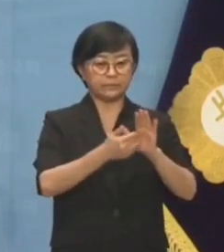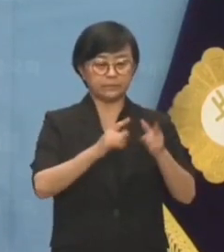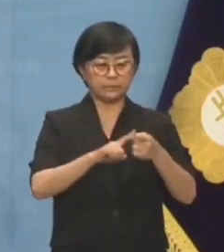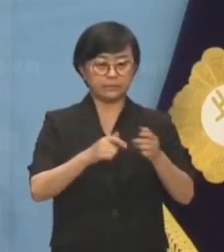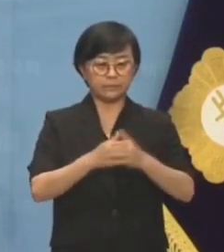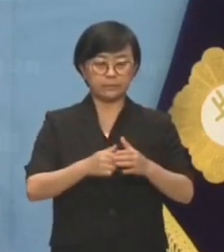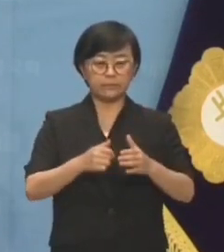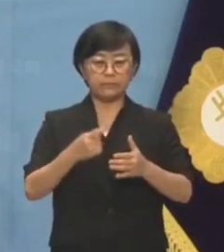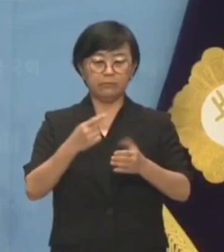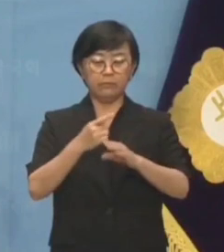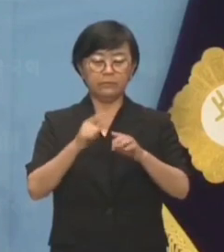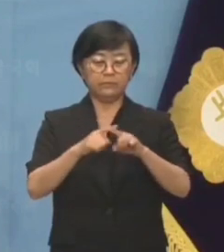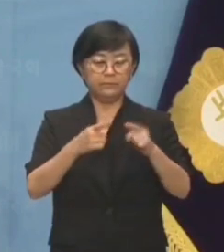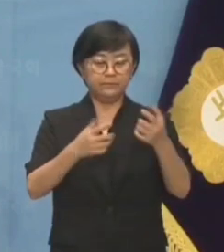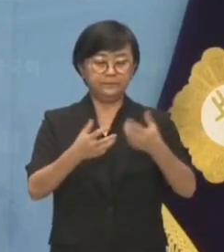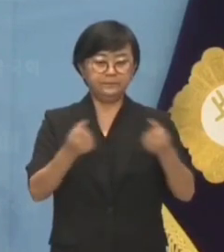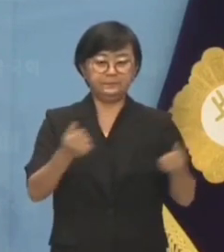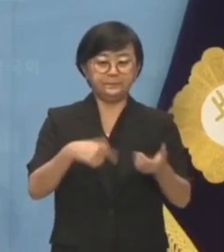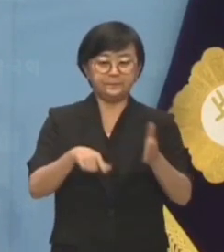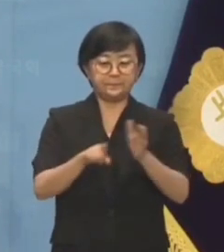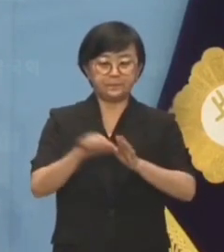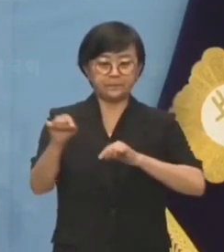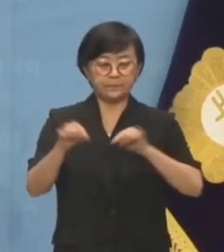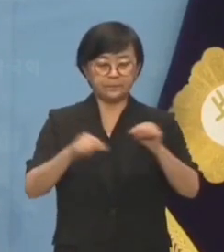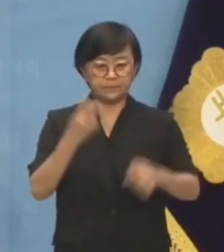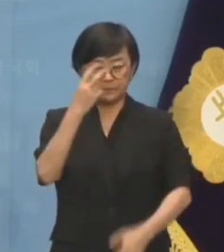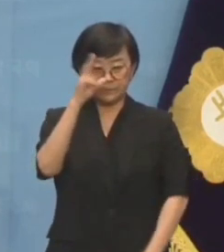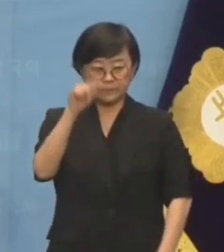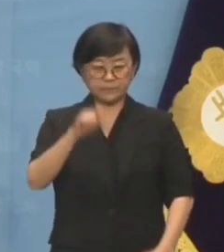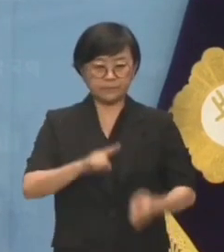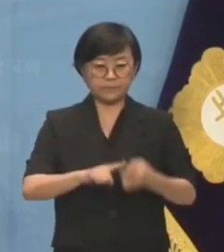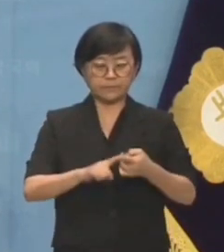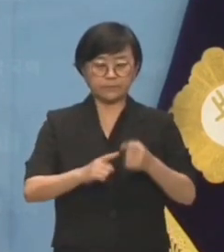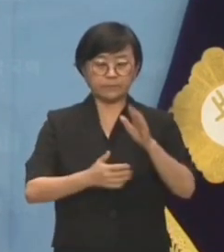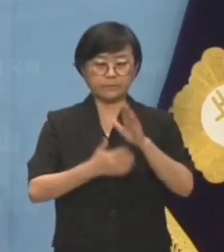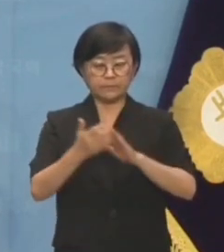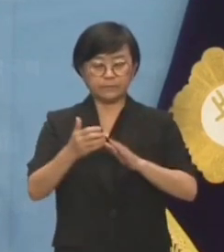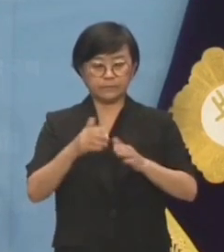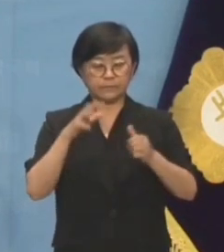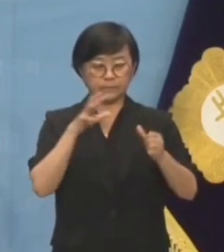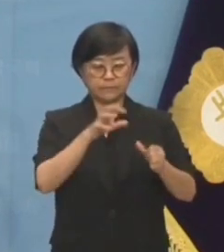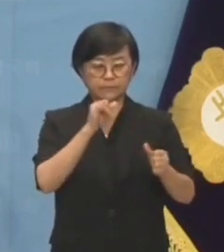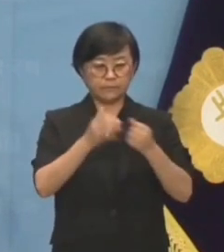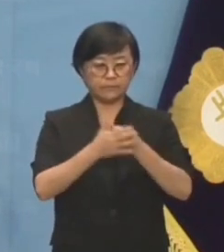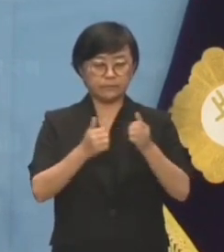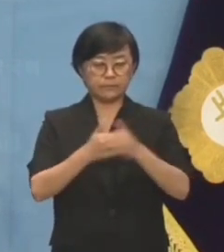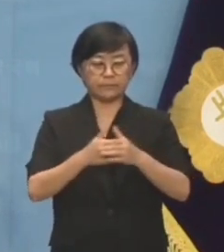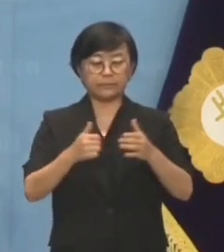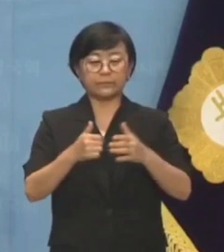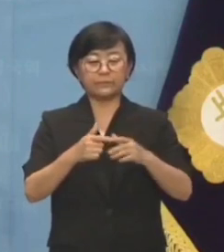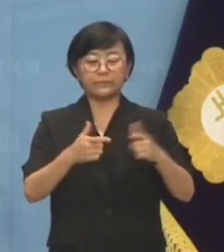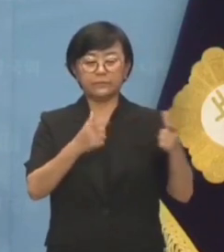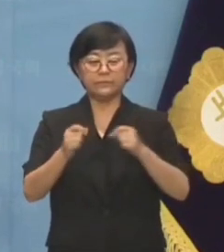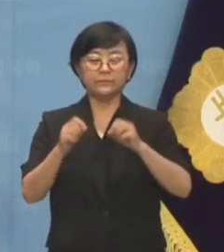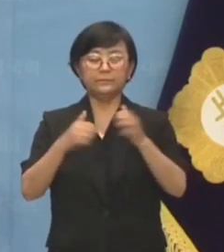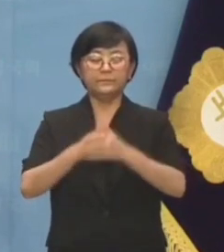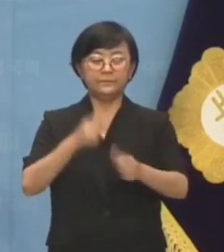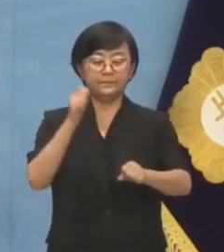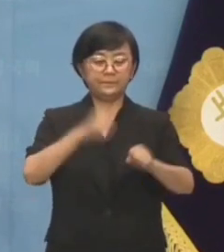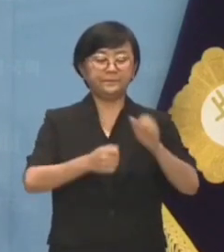더불어민주당을 둘로 갈라놓기 위한 정치검찰의 술수라고 공격하면서 단일 대우로 뭉쳐